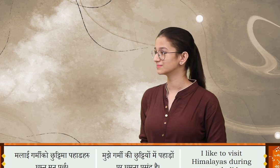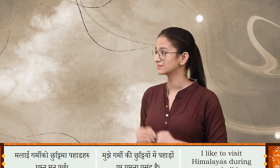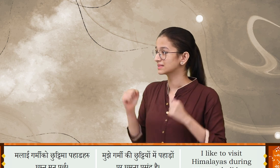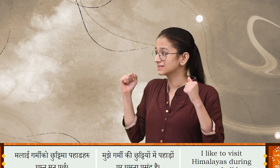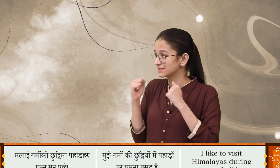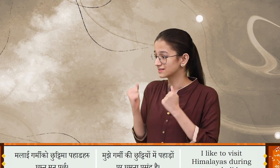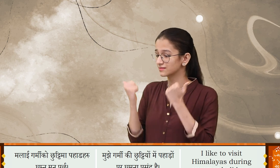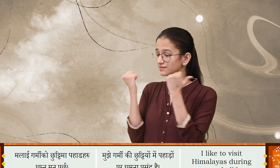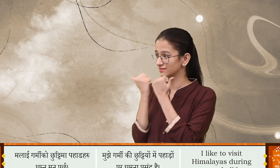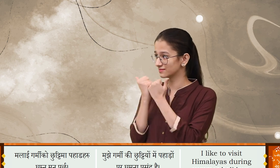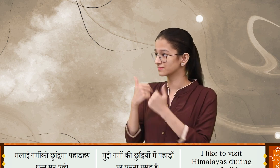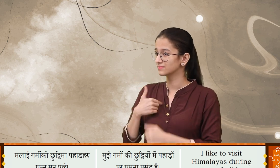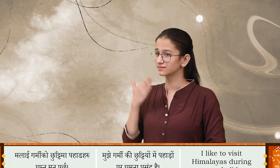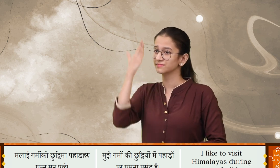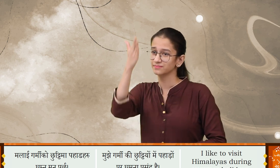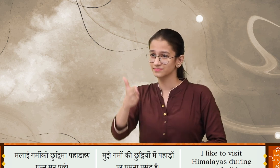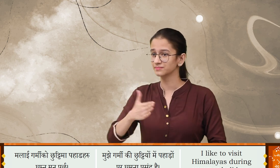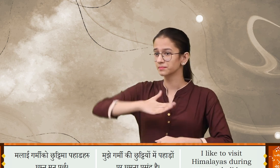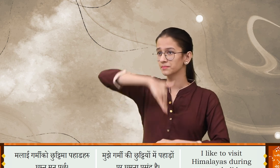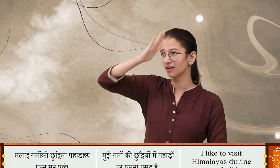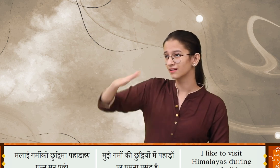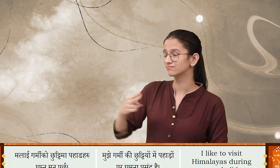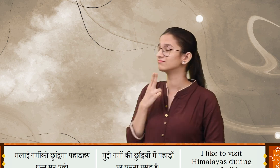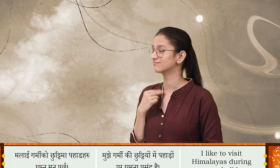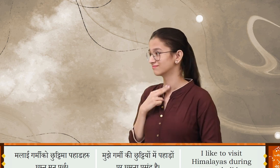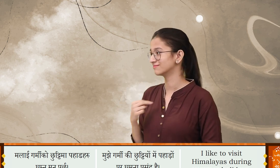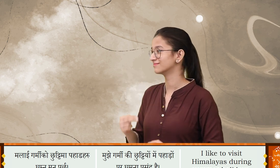मलाई गर्मी को चुट्टी मा पहाड हरू घुम्न मन परचा